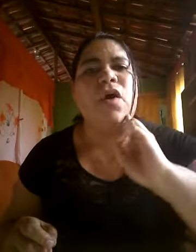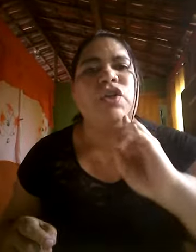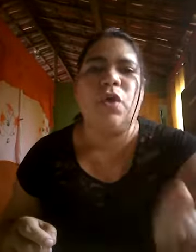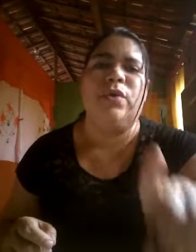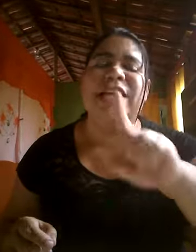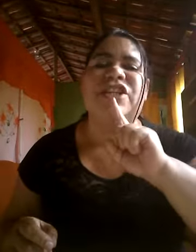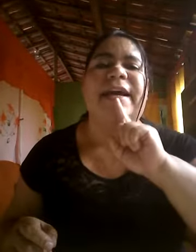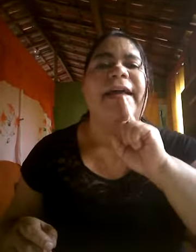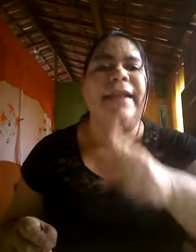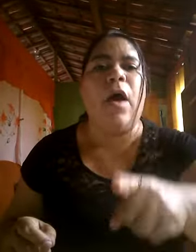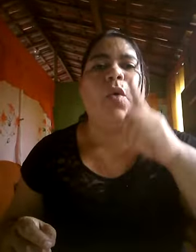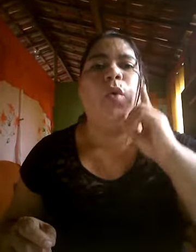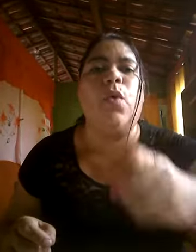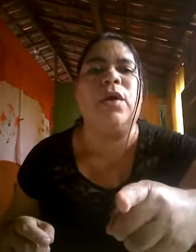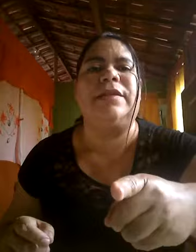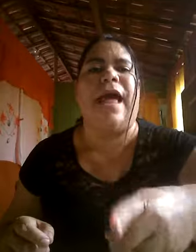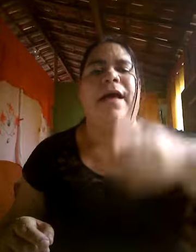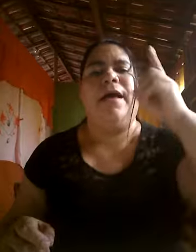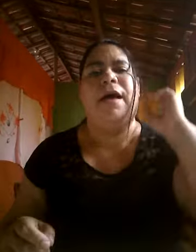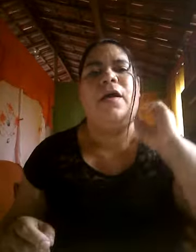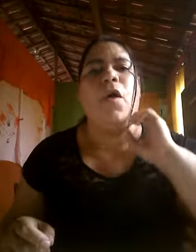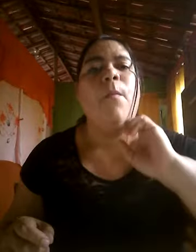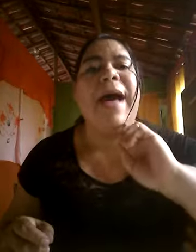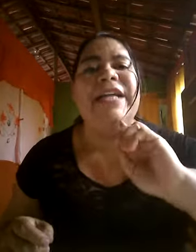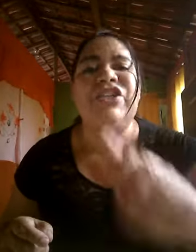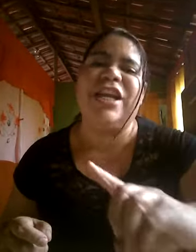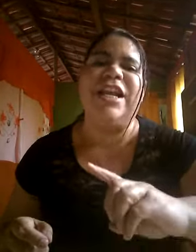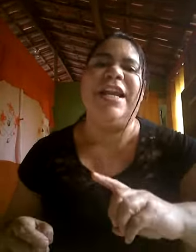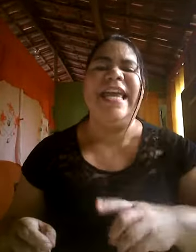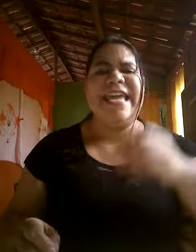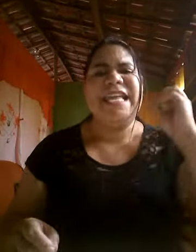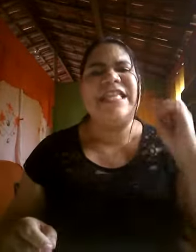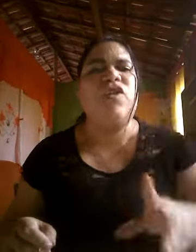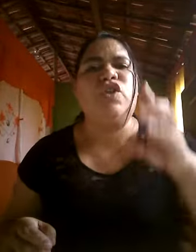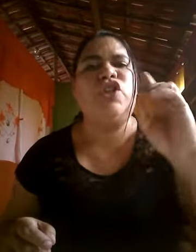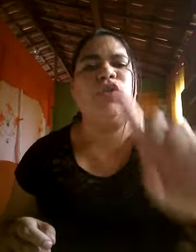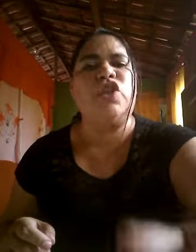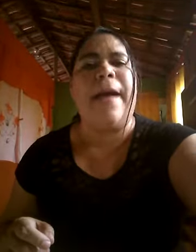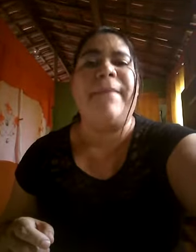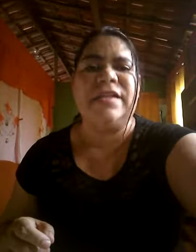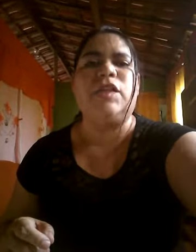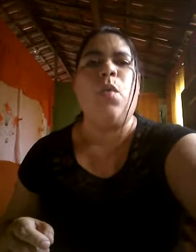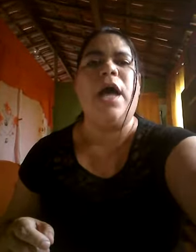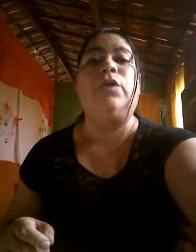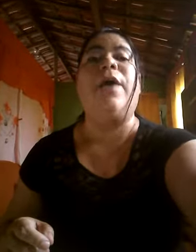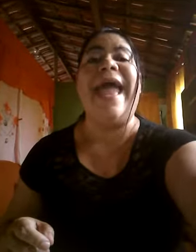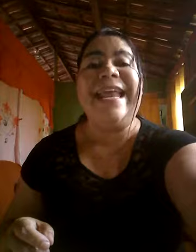gostou deste canal, curta, compartilhe E que Deus continue te abençoando em